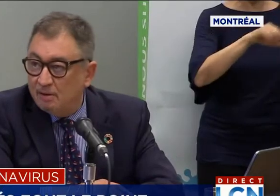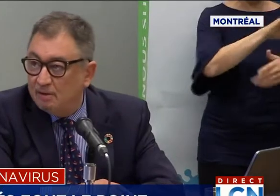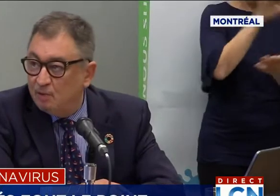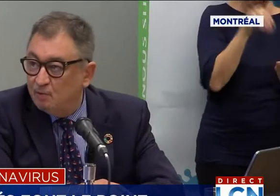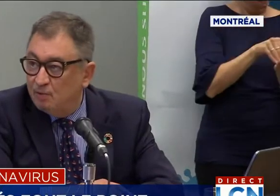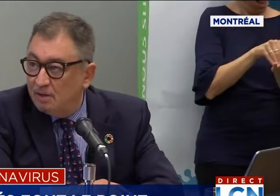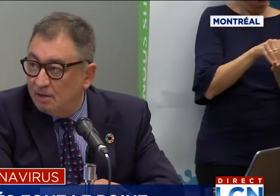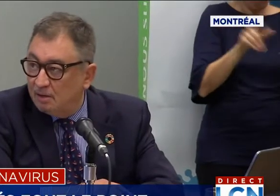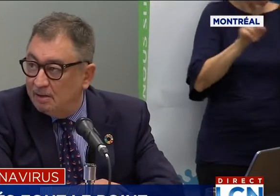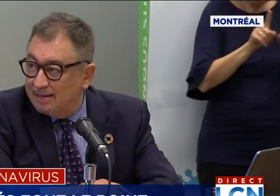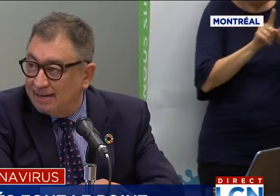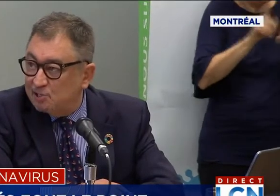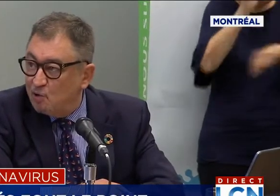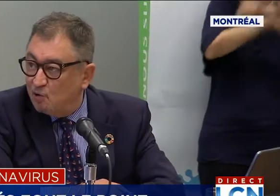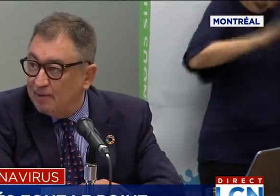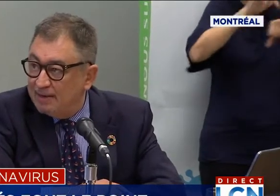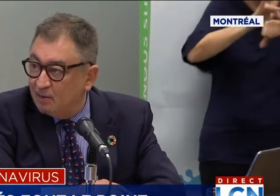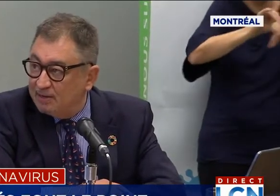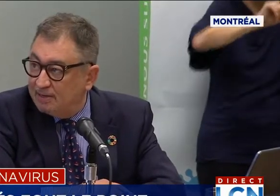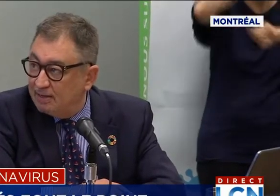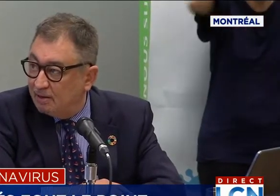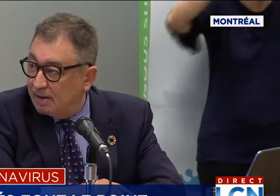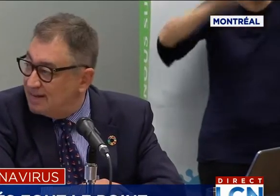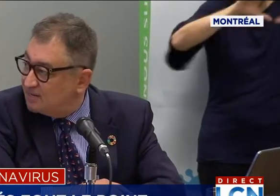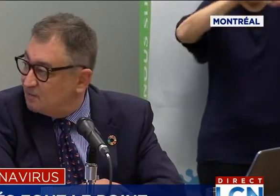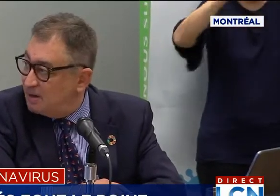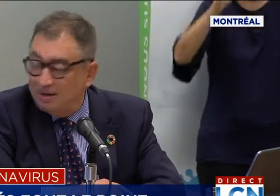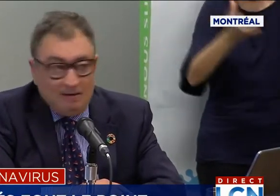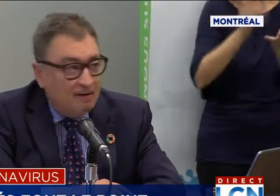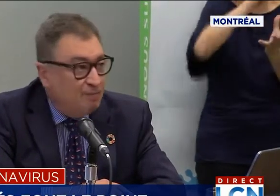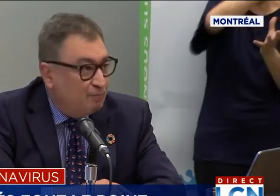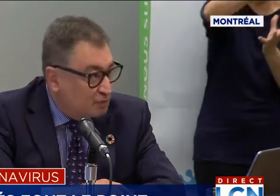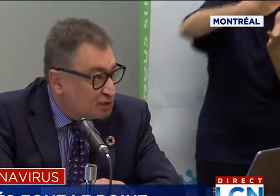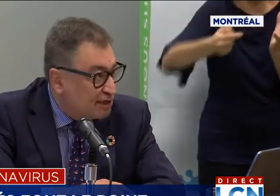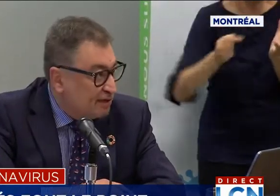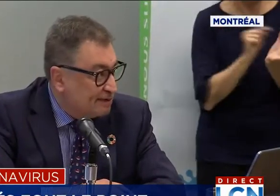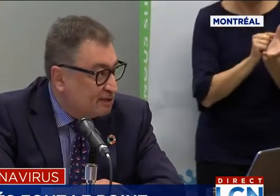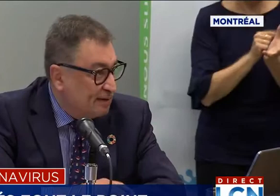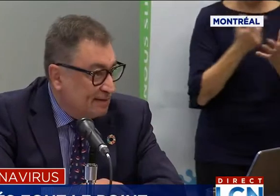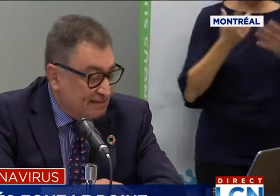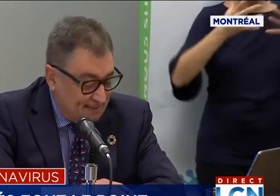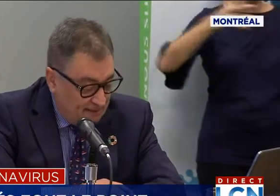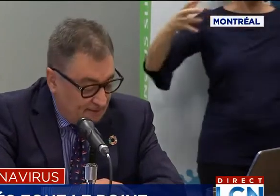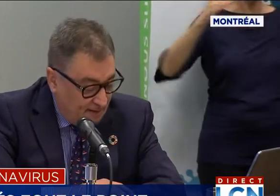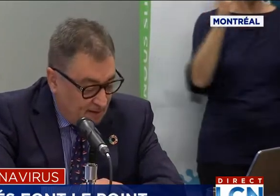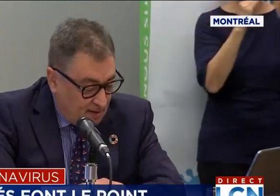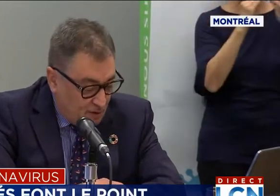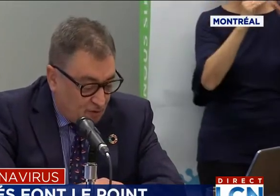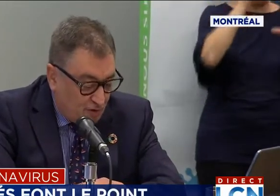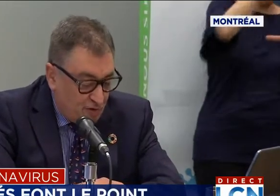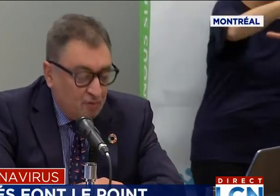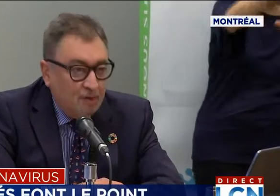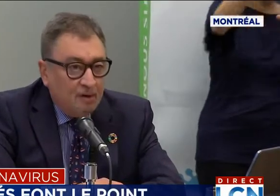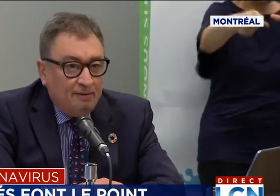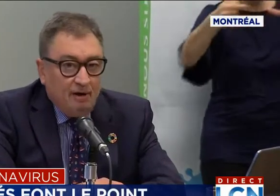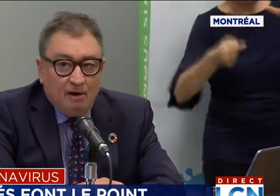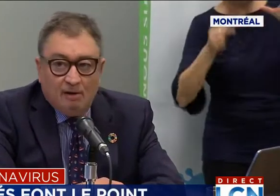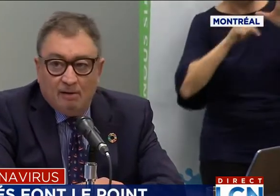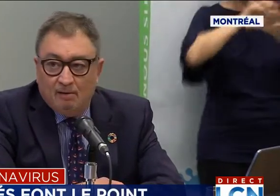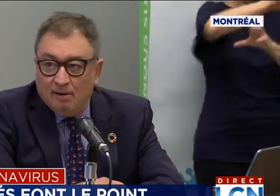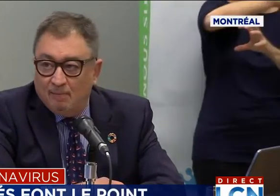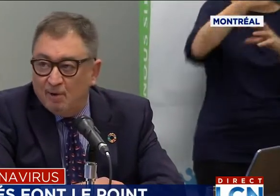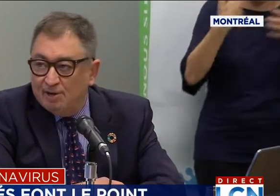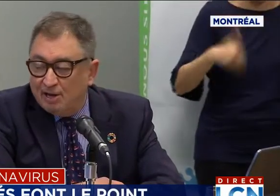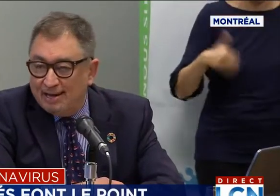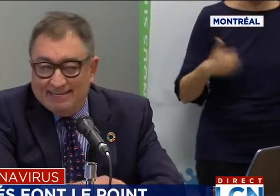le monde, il y a eu... les régions urbaines ont été relativement touchées de façon intensive, compte tenu de